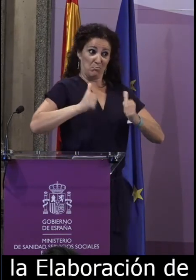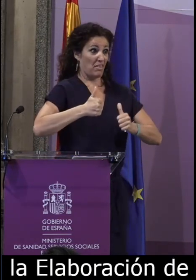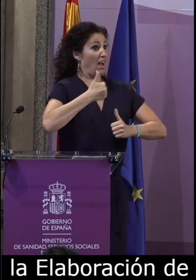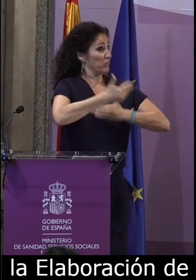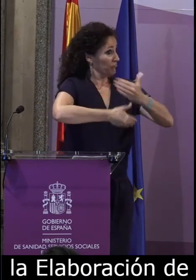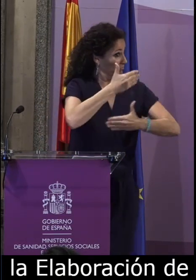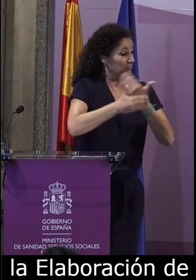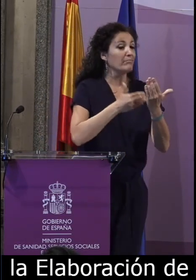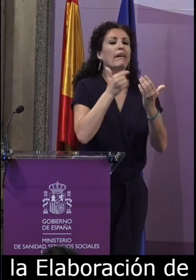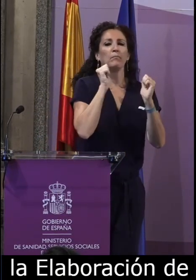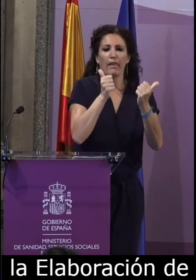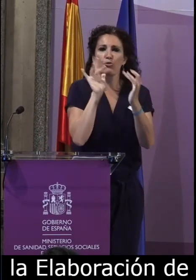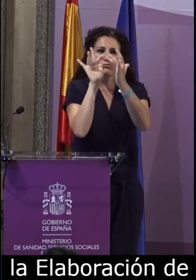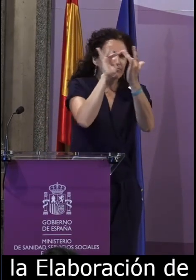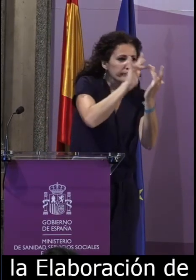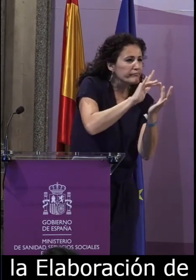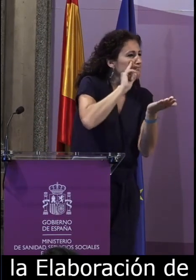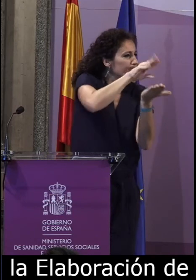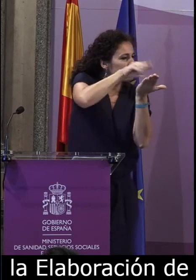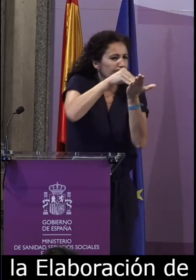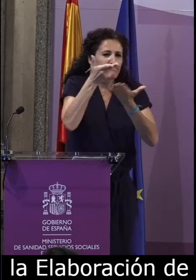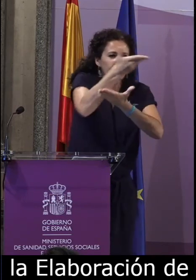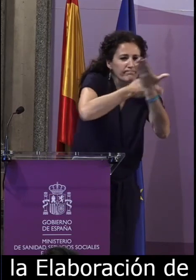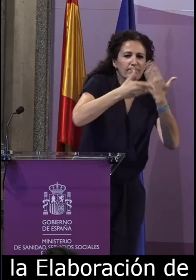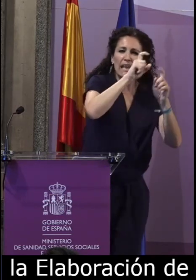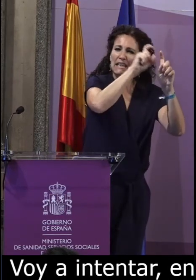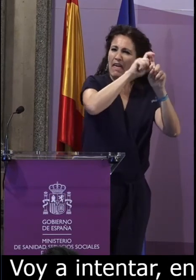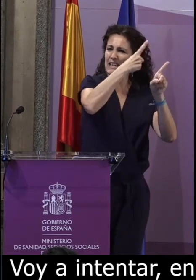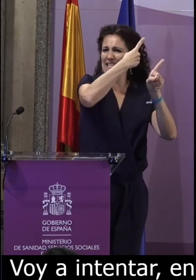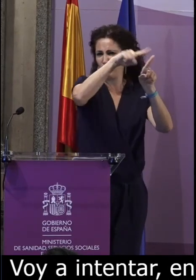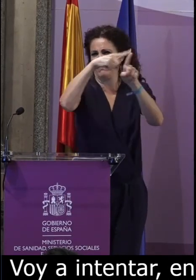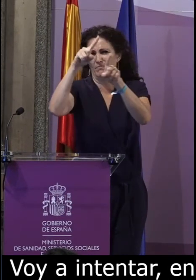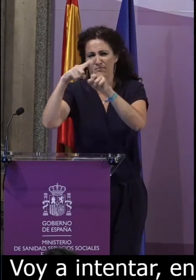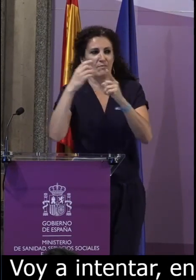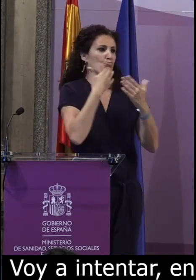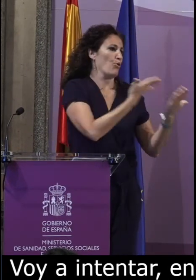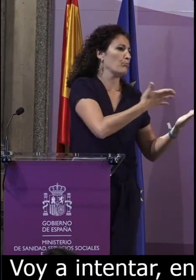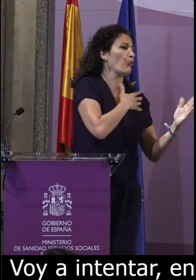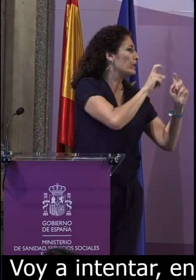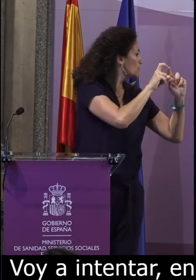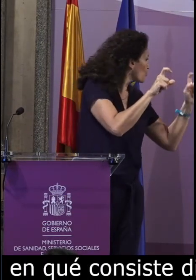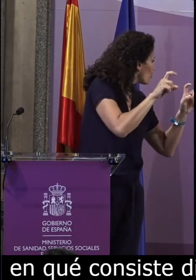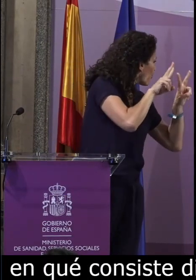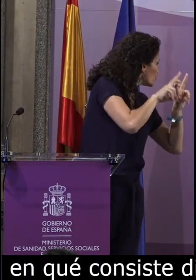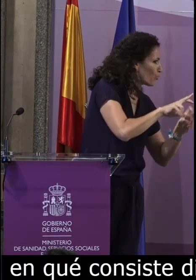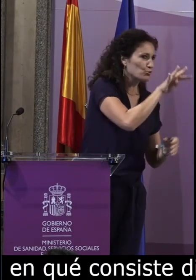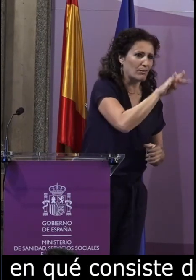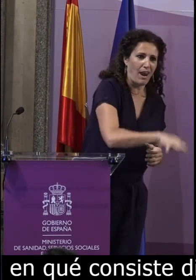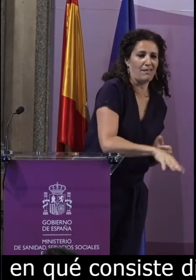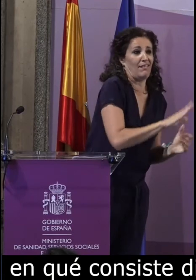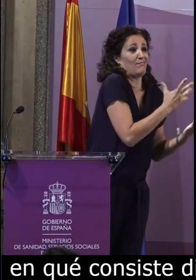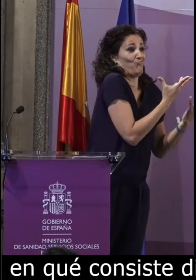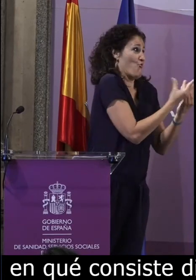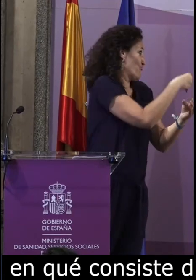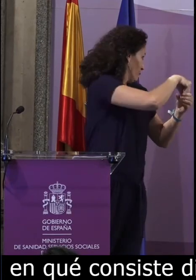explicaros un poco en qué consiste dicho corpus. A partir de la celebración de ese congreso empezamos a contactar con las diferentes entidades